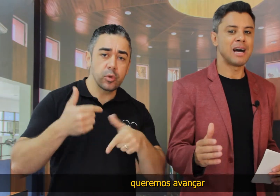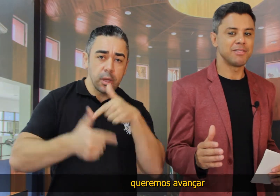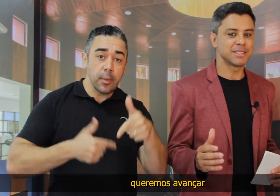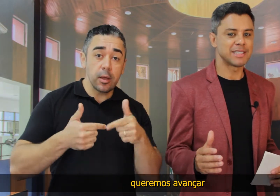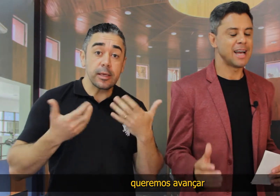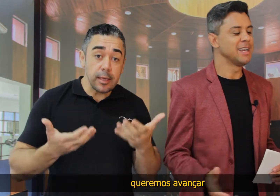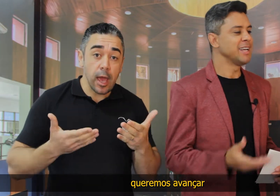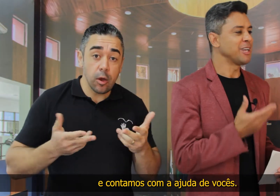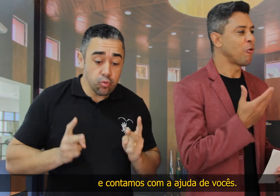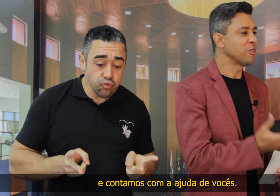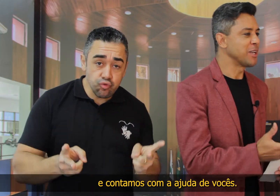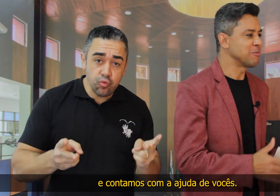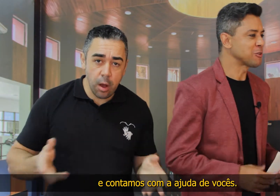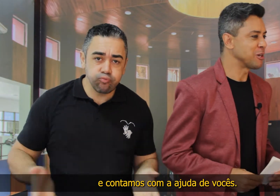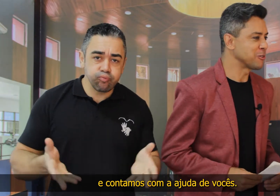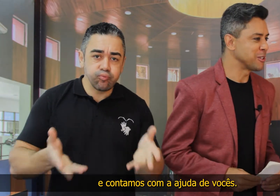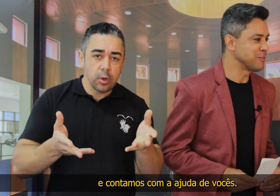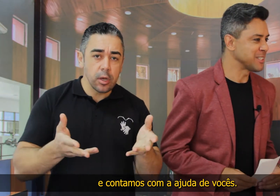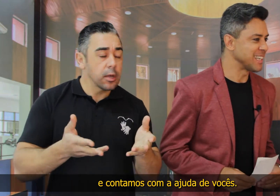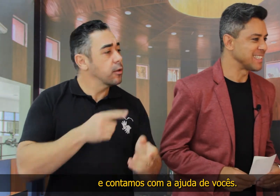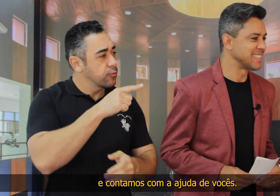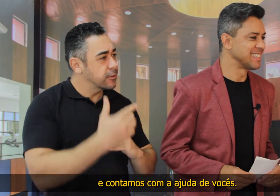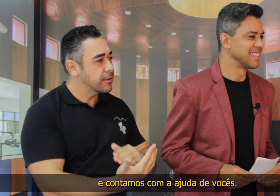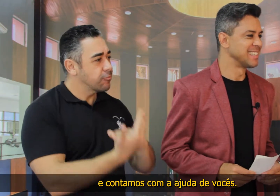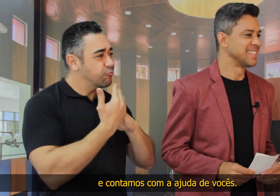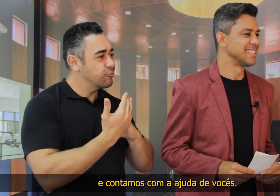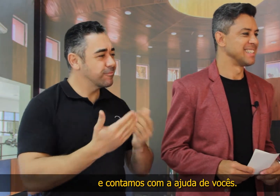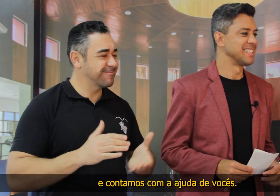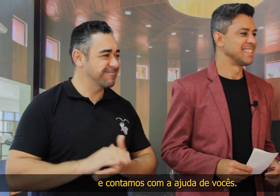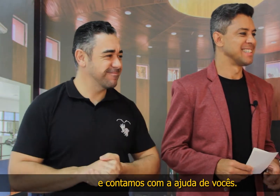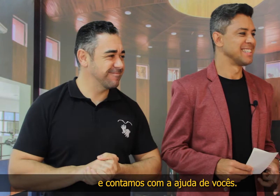avançar e contamos com a ajuda de vocês.